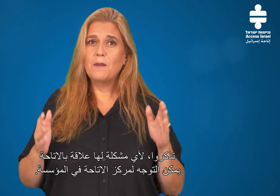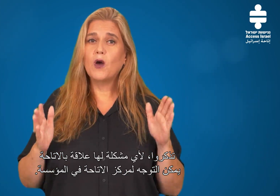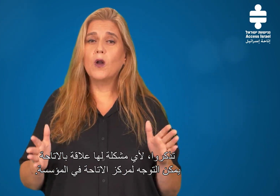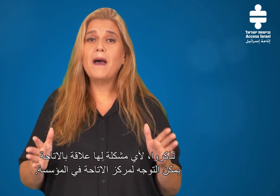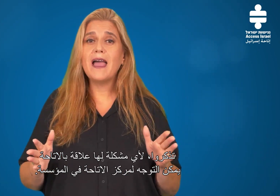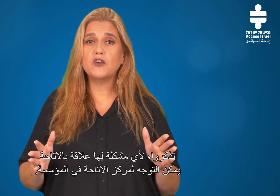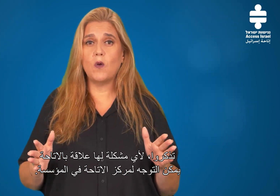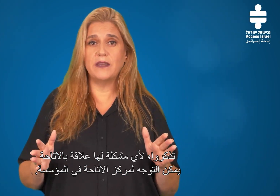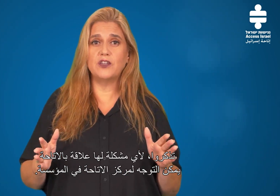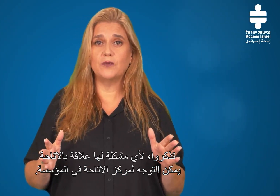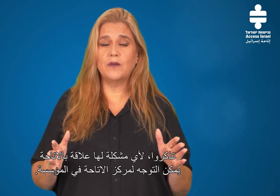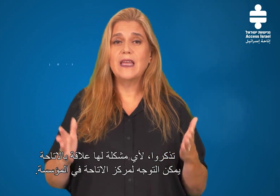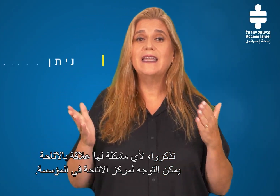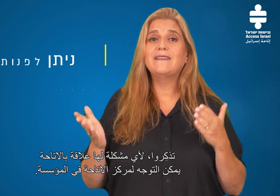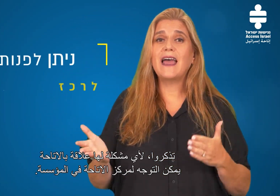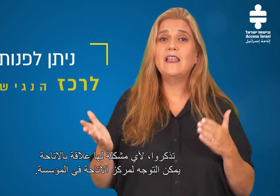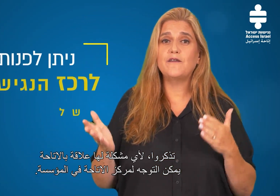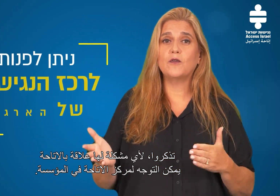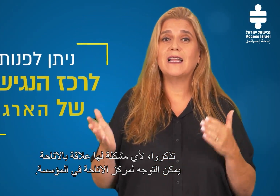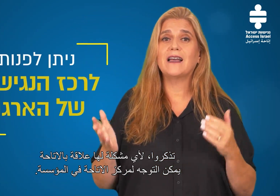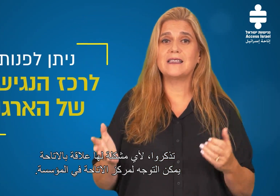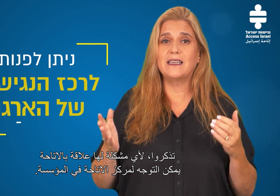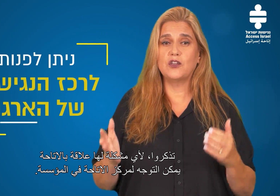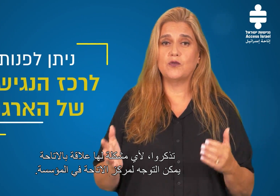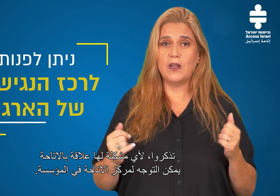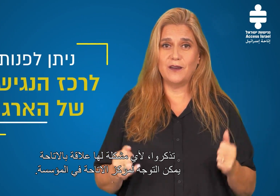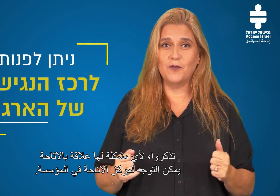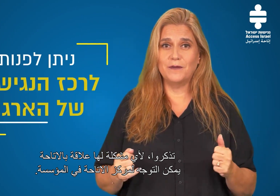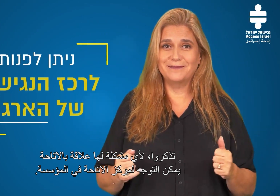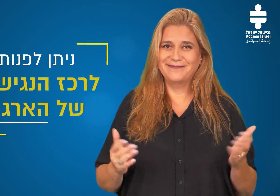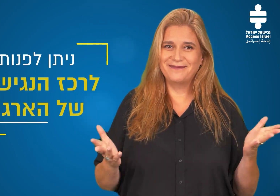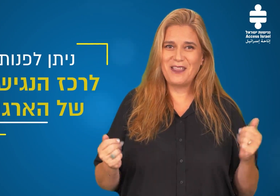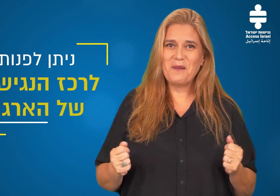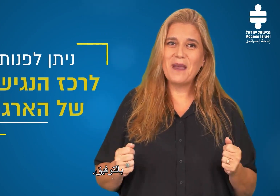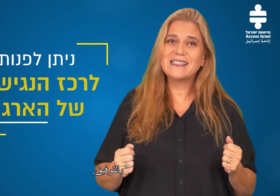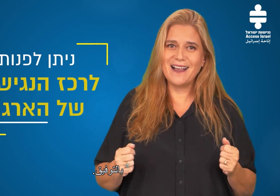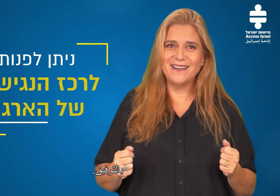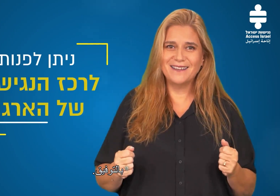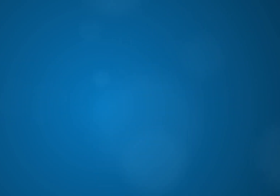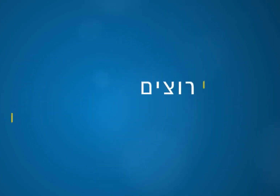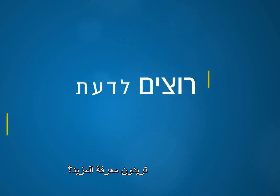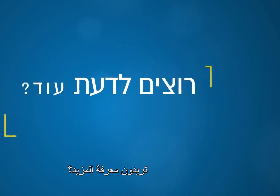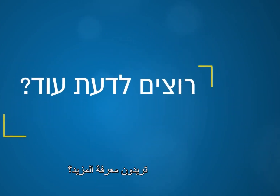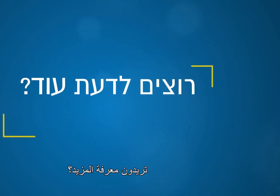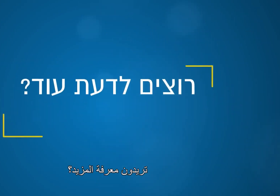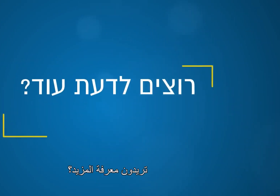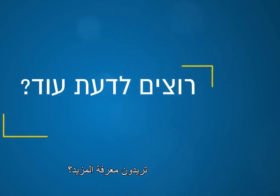בכל בעיה הקשורה לנגישות ניתן לפנות לרכז הנגישות של הארגון. בהצלחה! רוצים לדעת עוד?